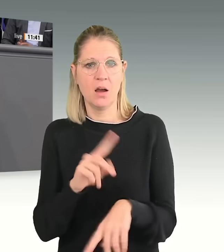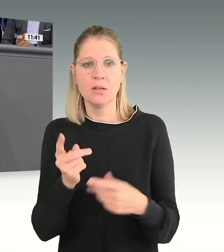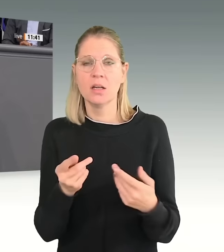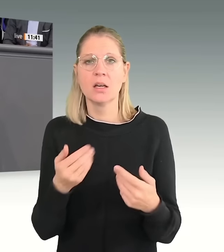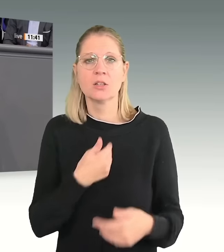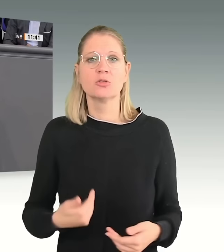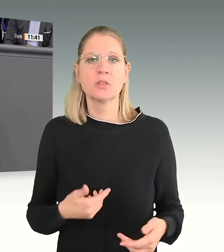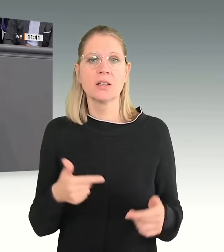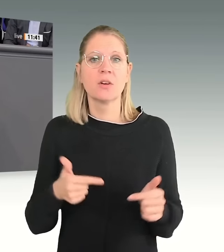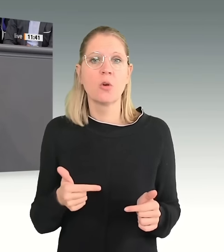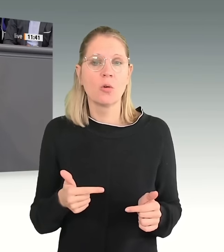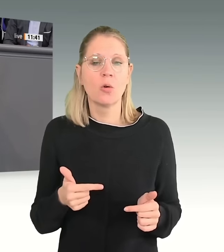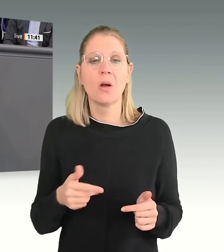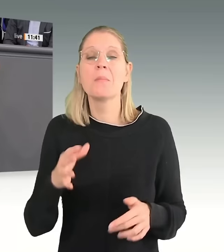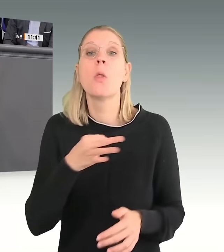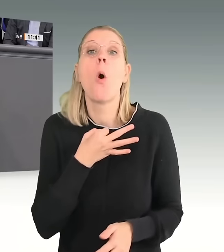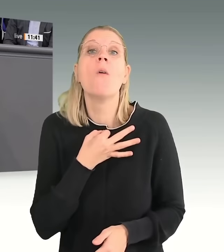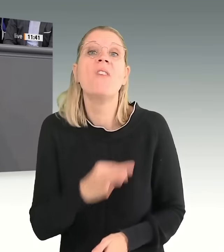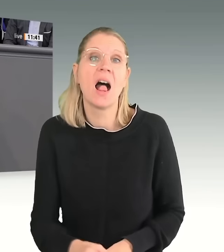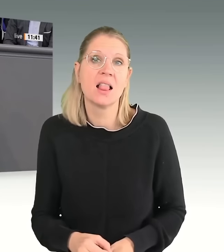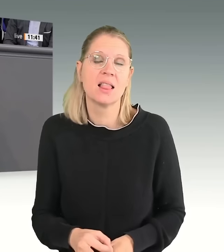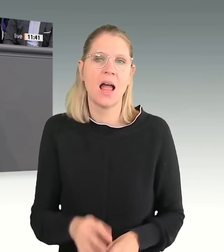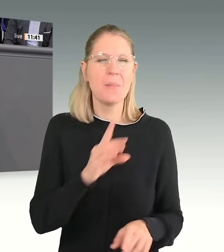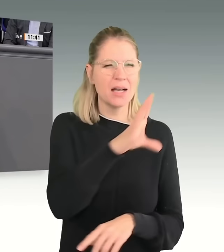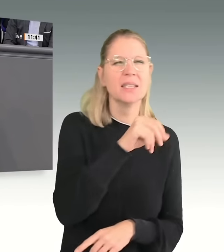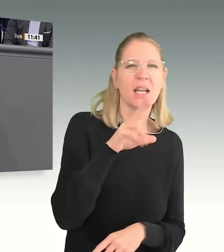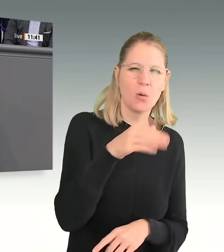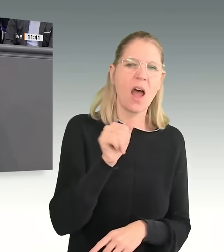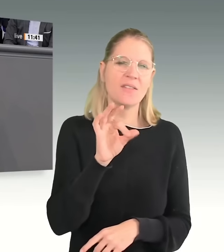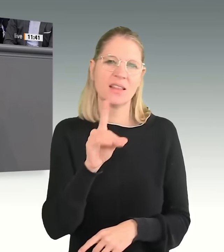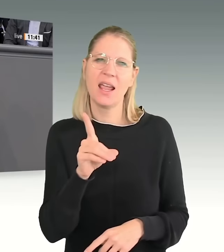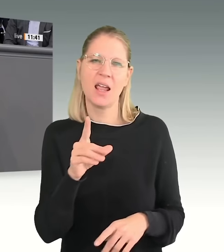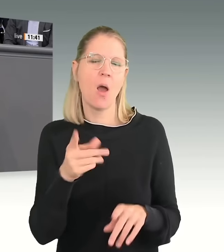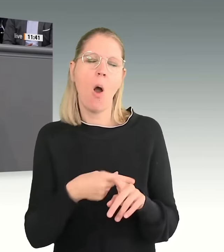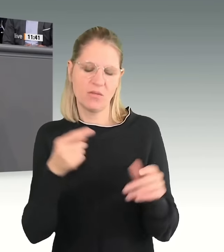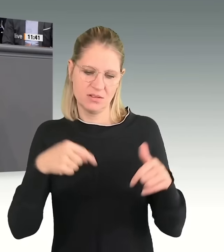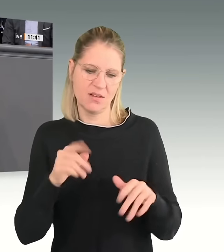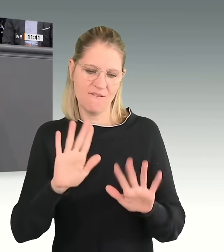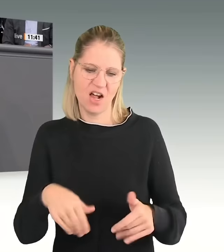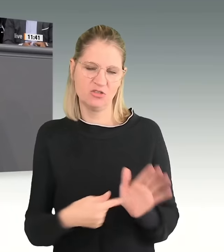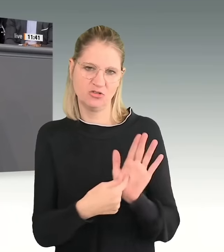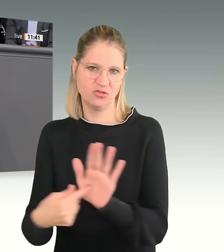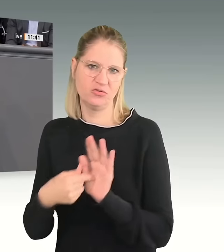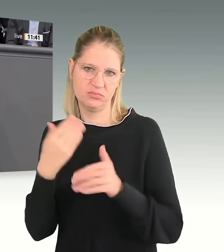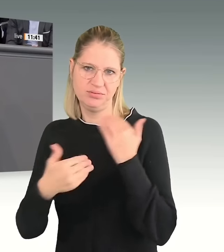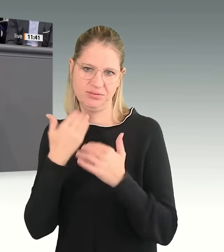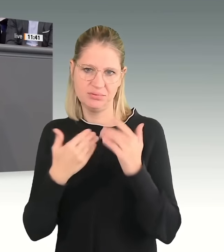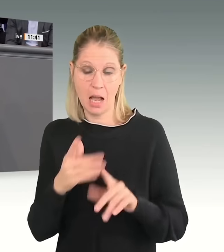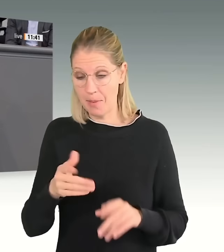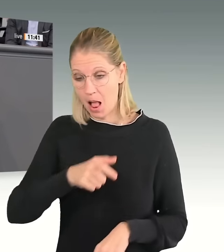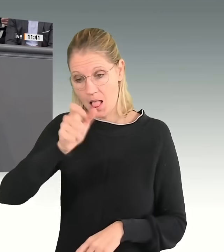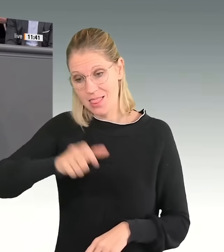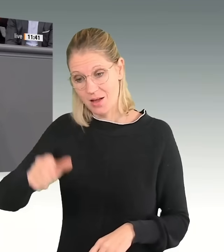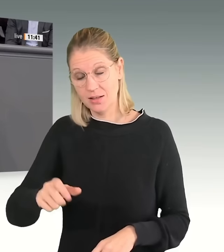CDU und die AfD hier häufig das falsch darstellen. Auch Menschen, die ernsthafte Krankheiten haben, bekommen meist nur